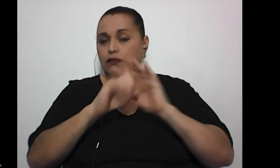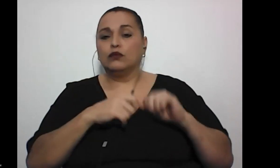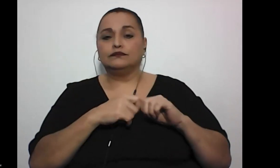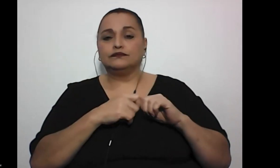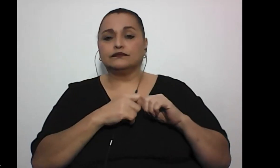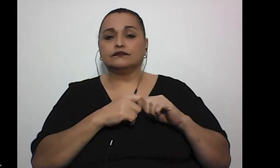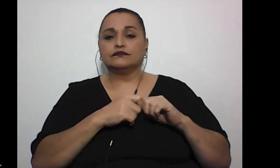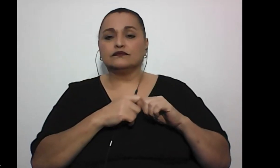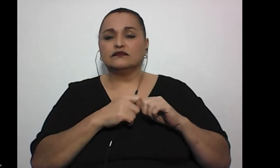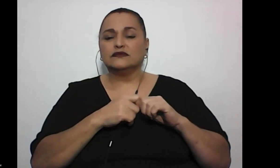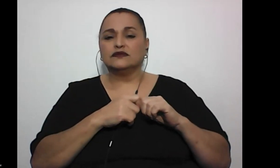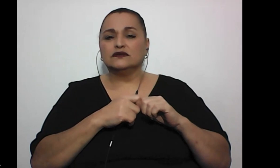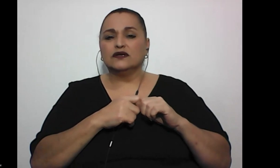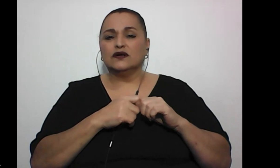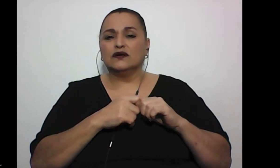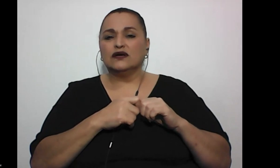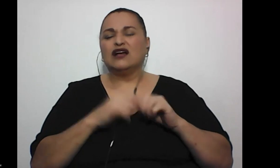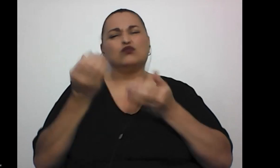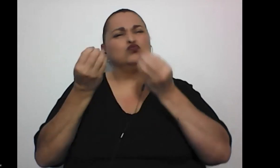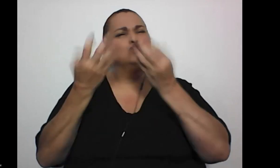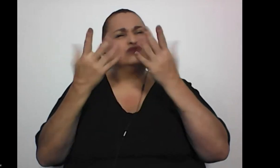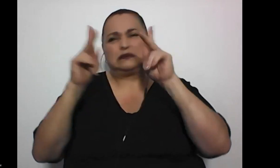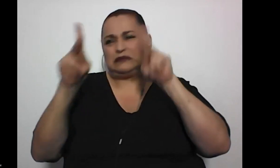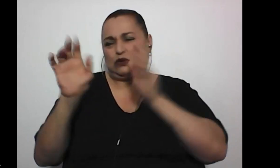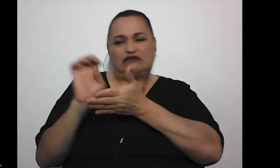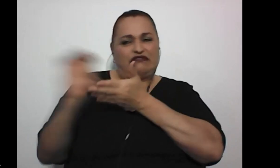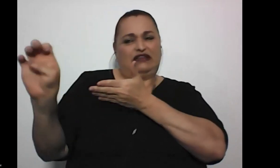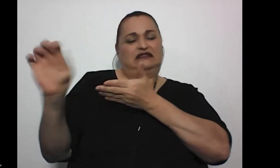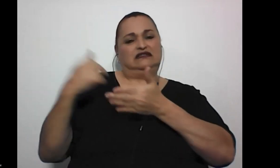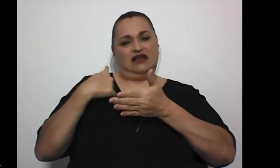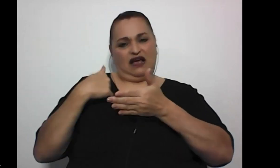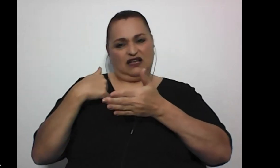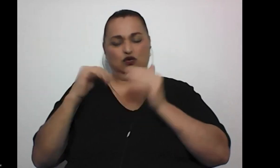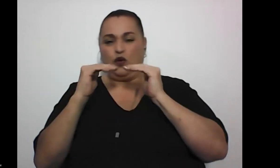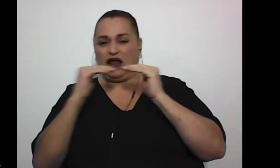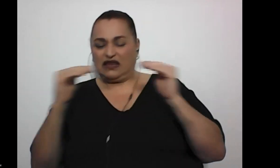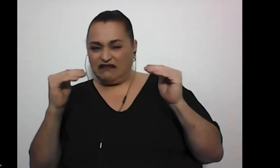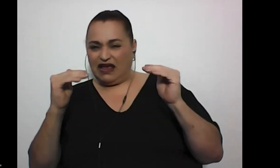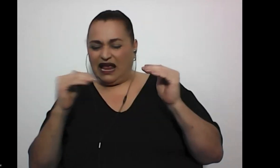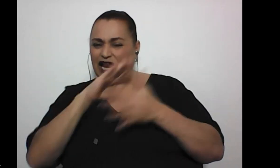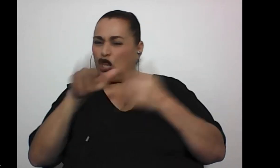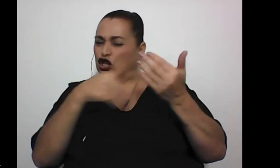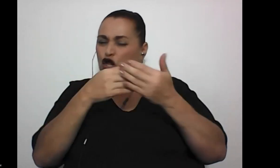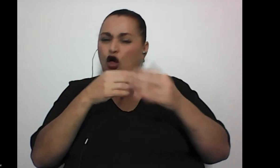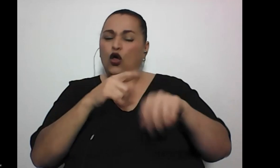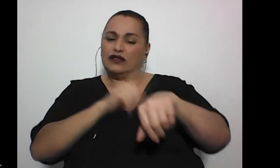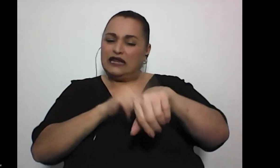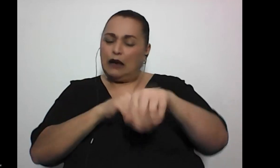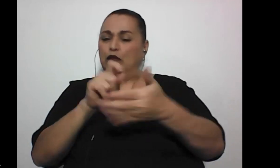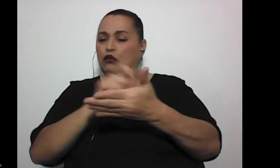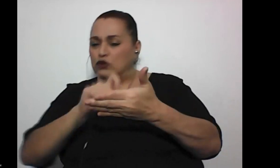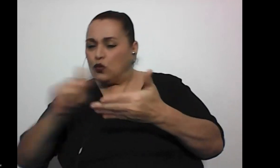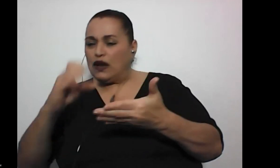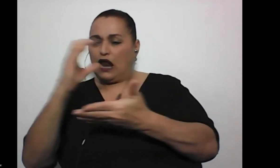es a mucho rechazo, ¿verdad? A nivel de lo que fue toda la etapa de escuela, colegio,